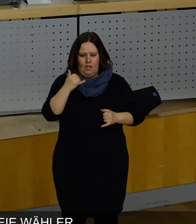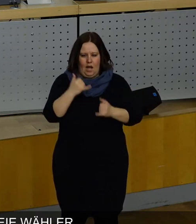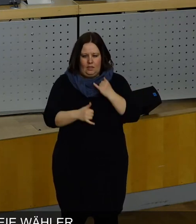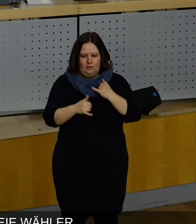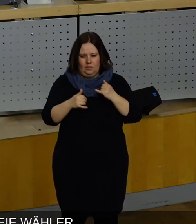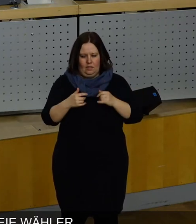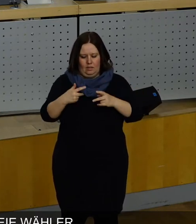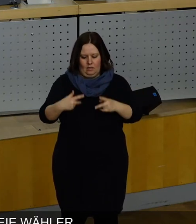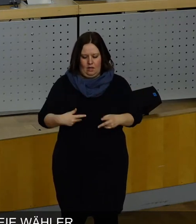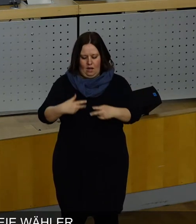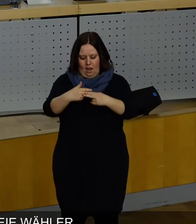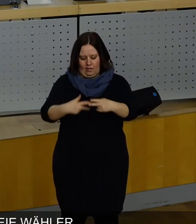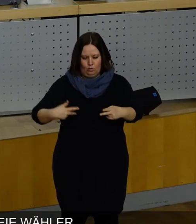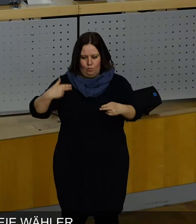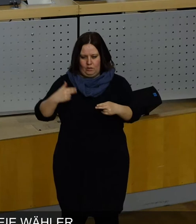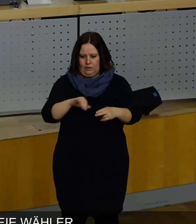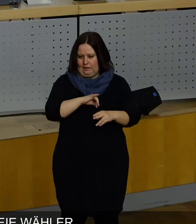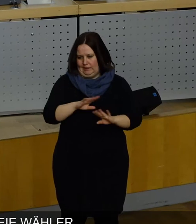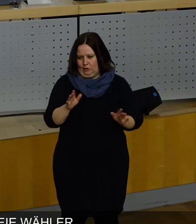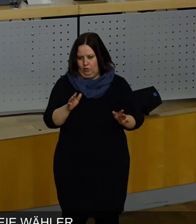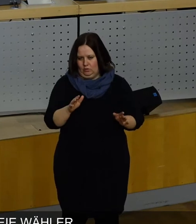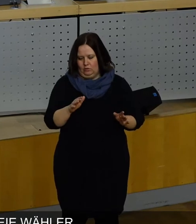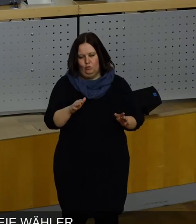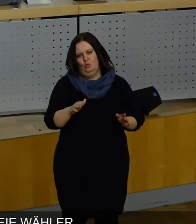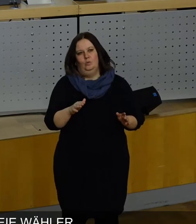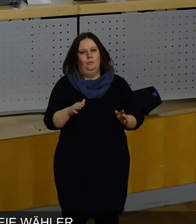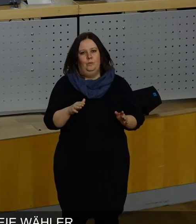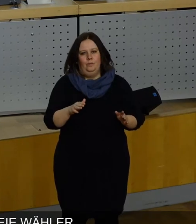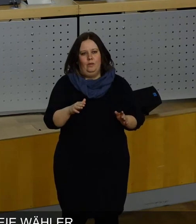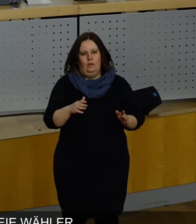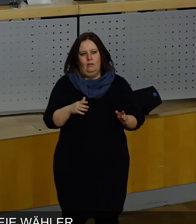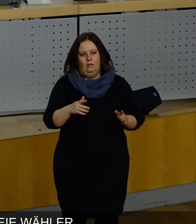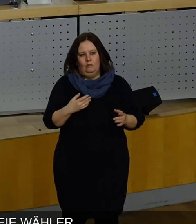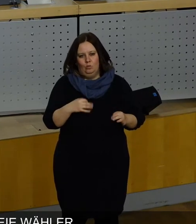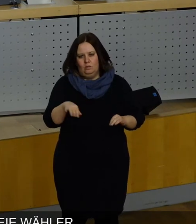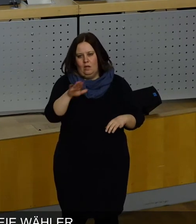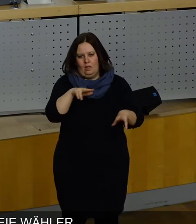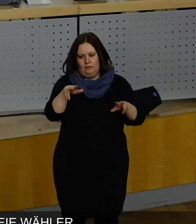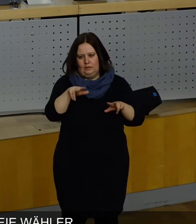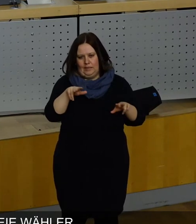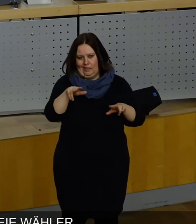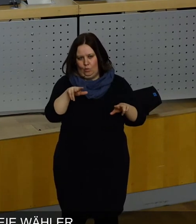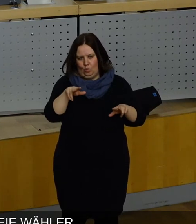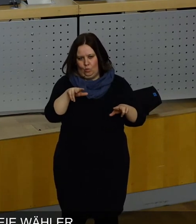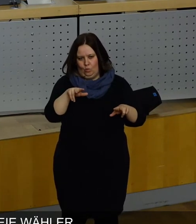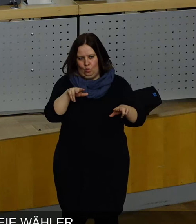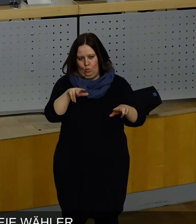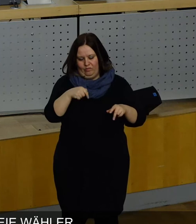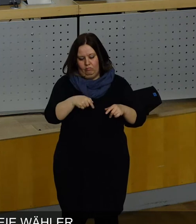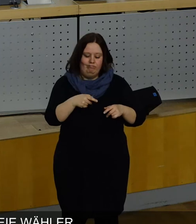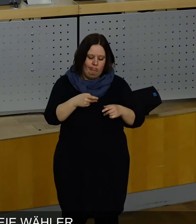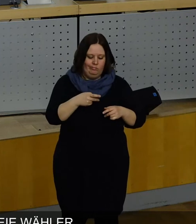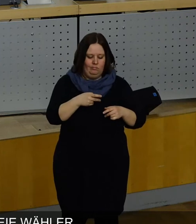Legislaturperiode hin, wo uns, ich sage mal, klugerweise von der Landesregierung zum Schaden der Stadt